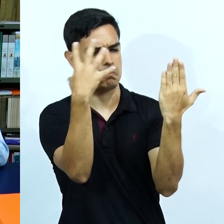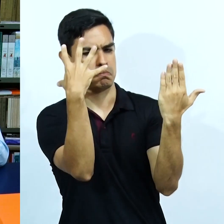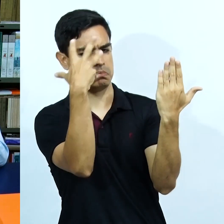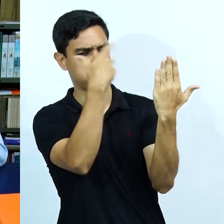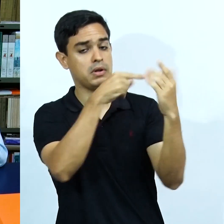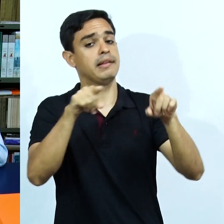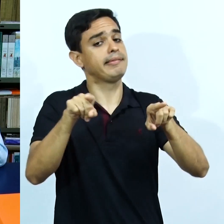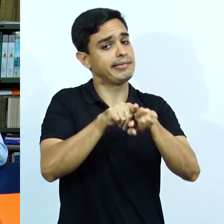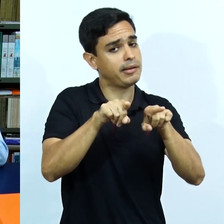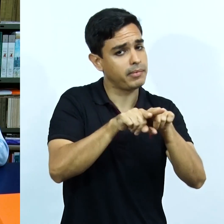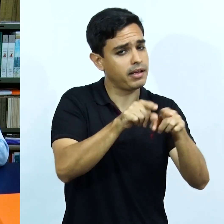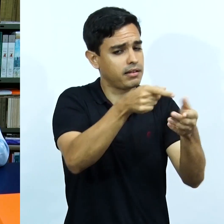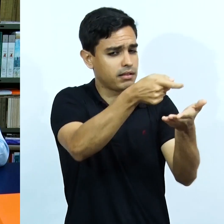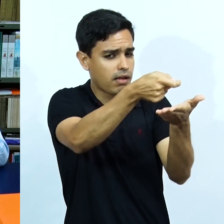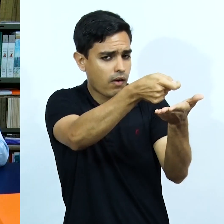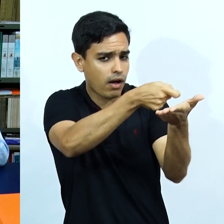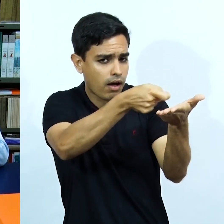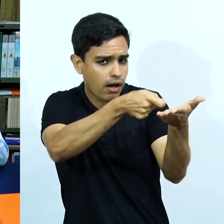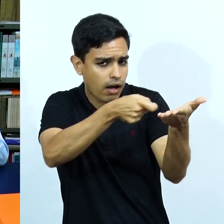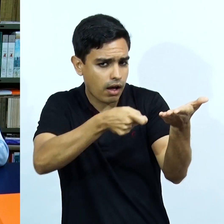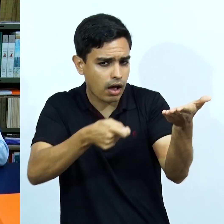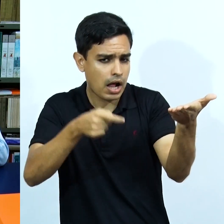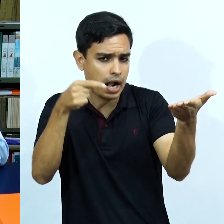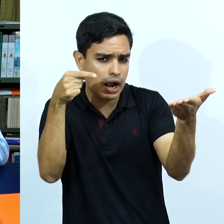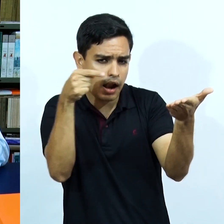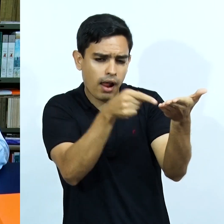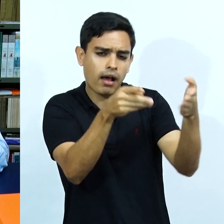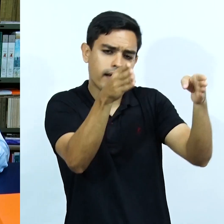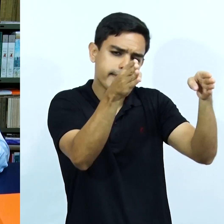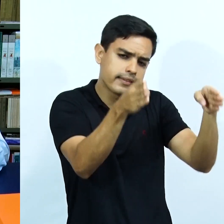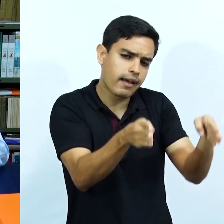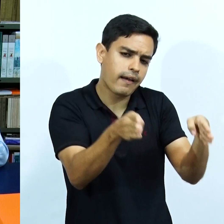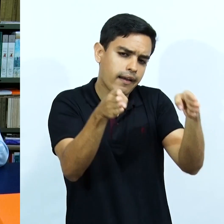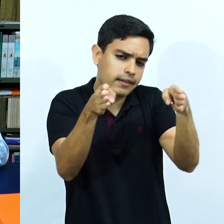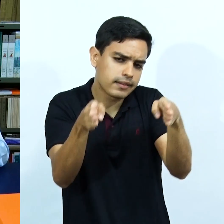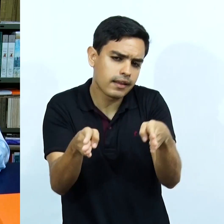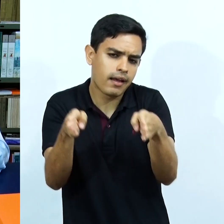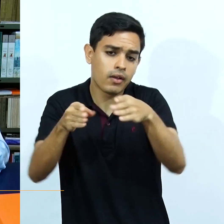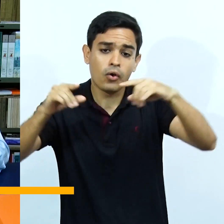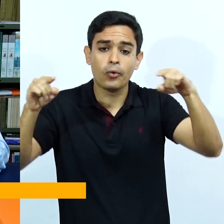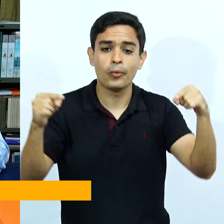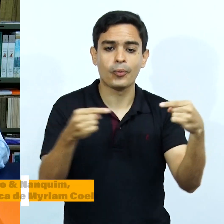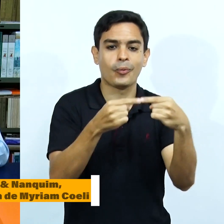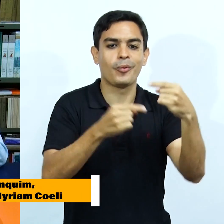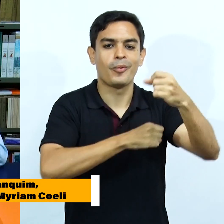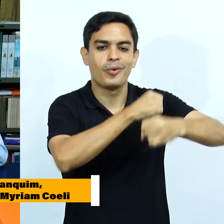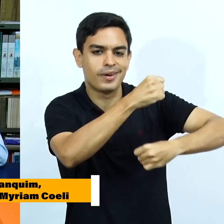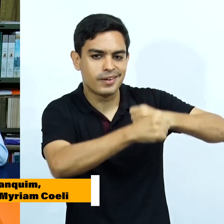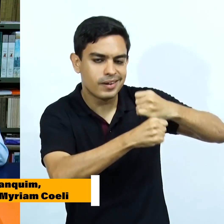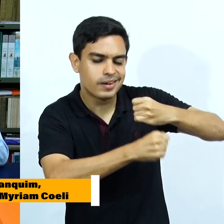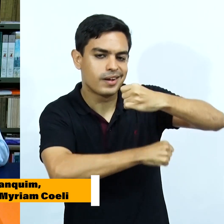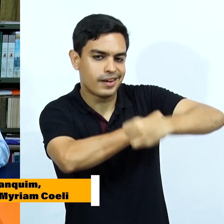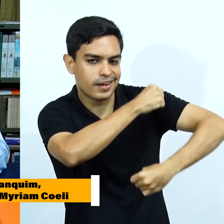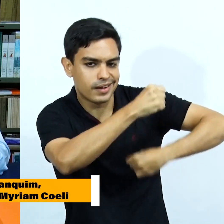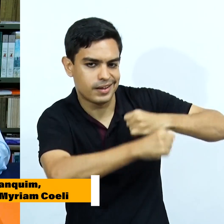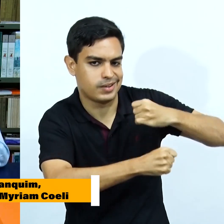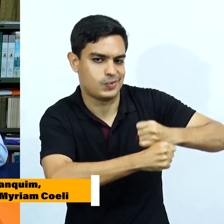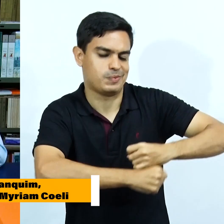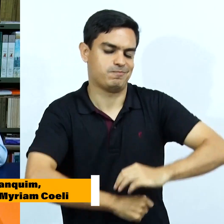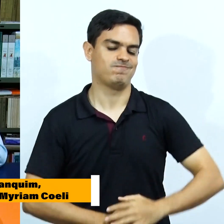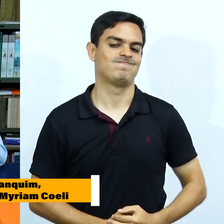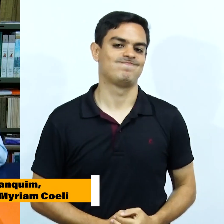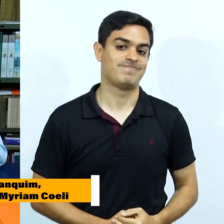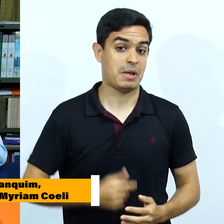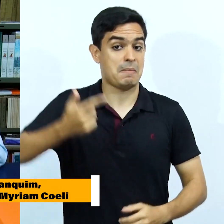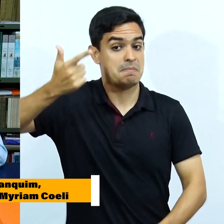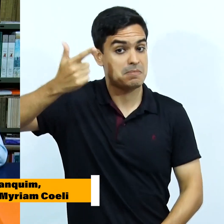é só por isso, é pelo esmero com que os livros são colocados um a um na ordem cronológica dos seus lançamentos, datando cada um